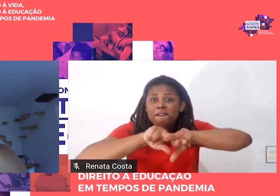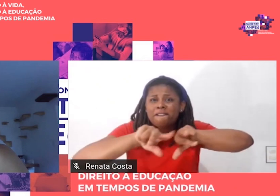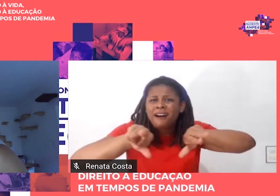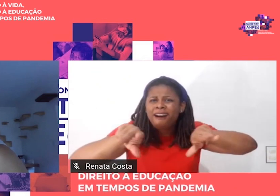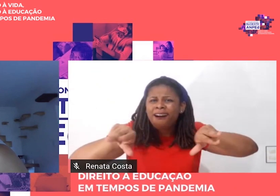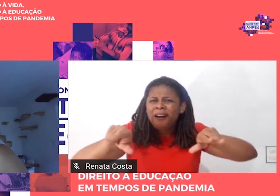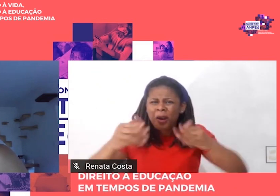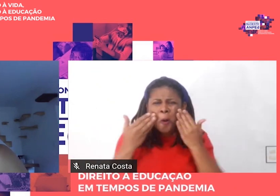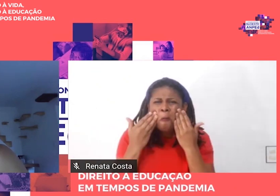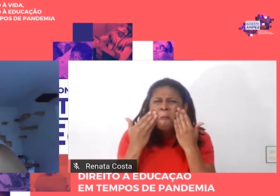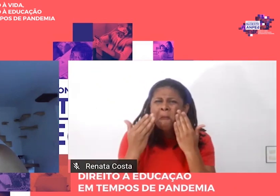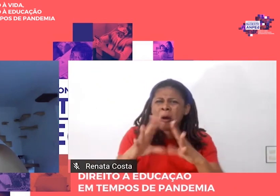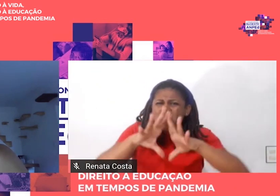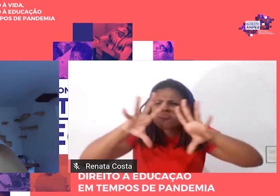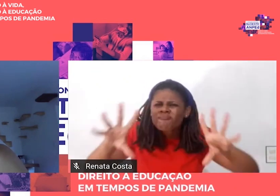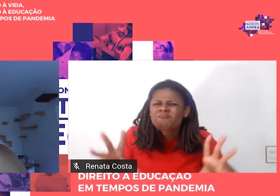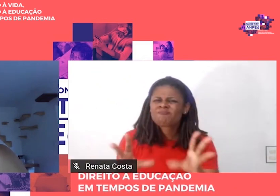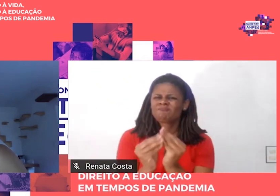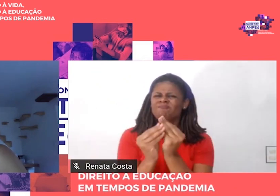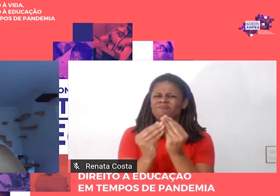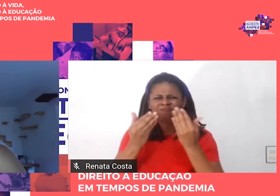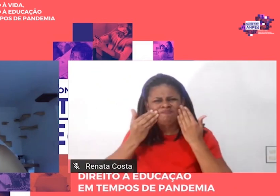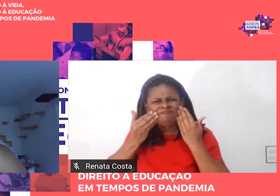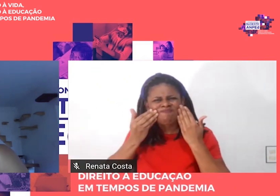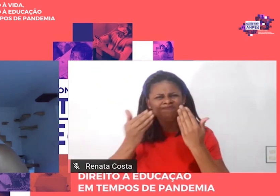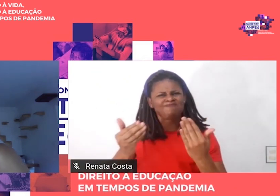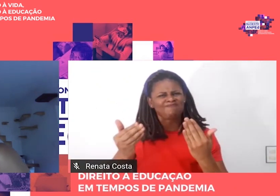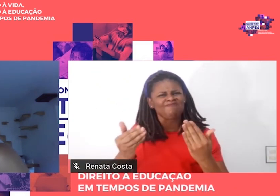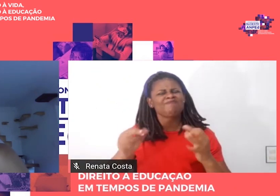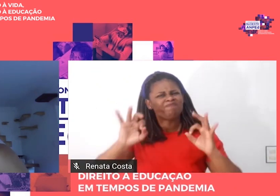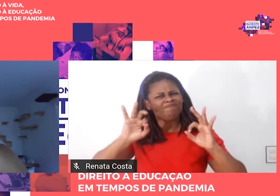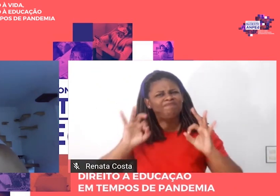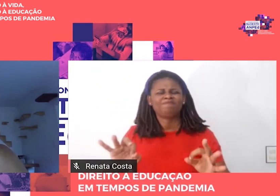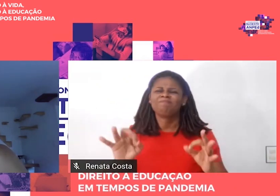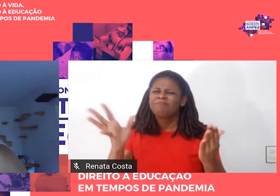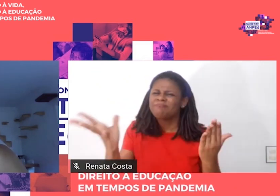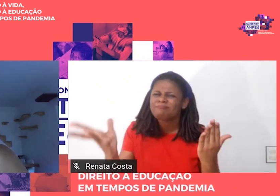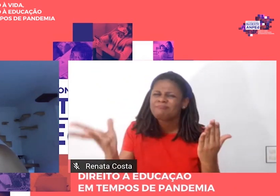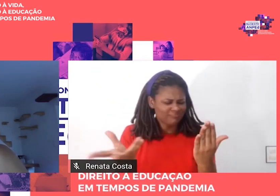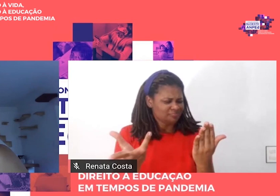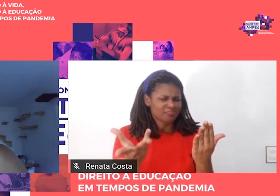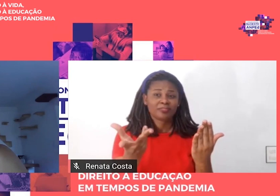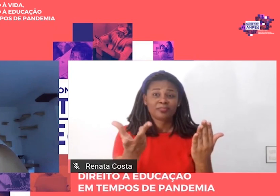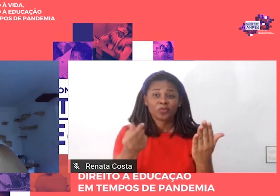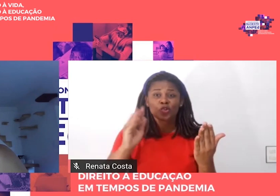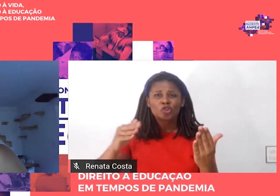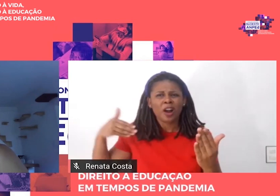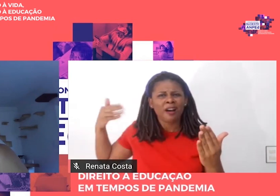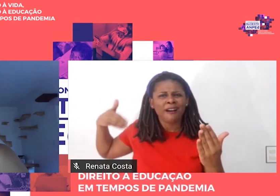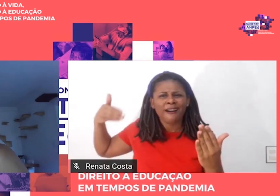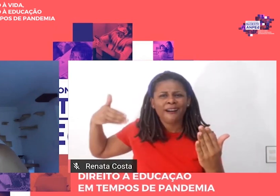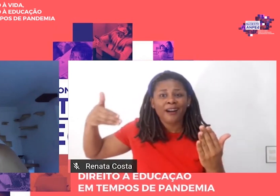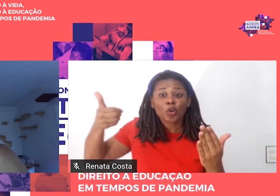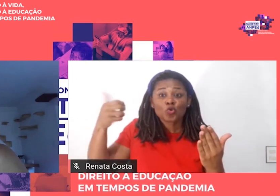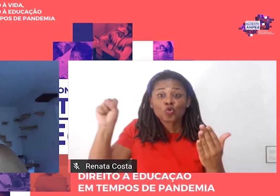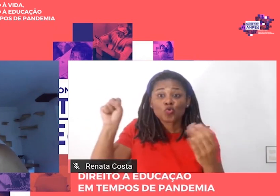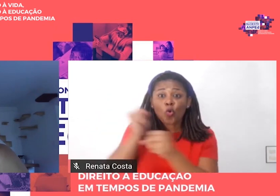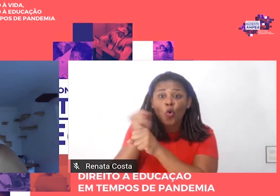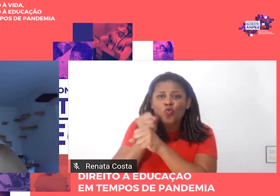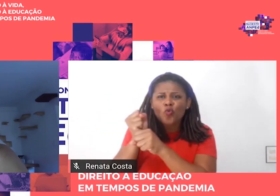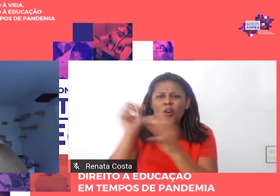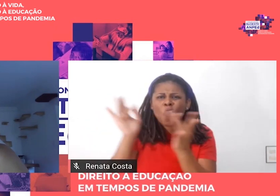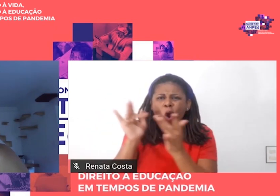exposição de Saviani é ímpar e depois de 18 anos convivendo com a obra, vejo que